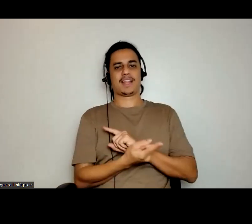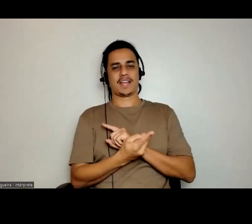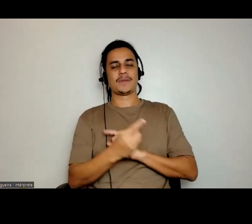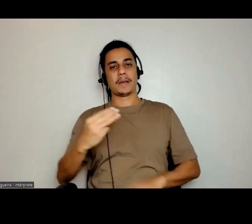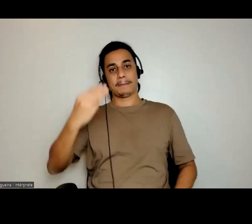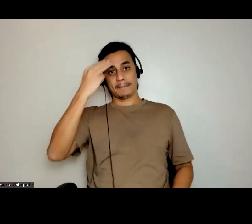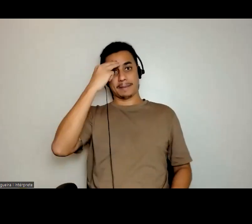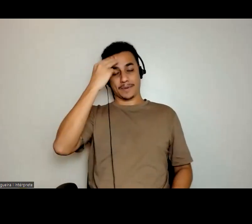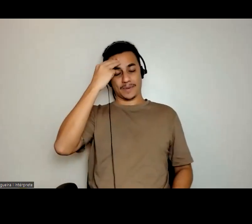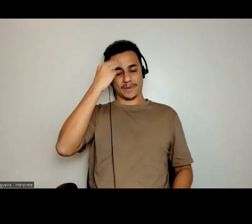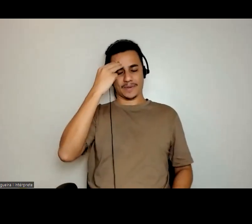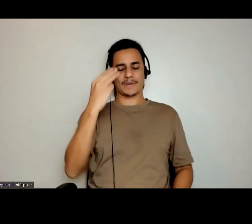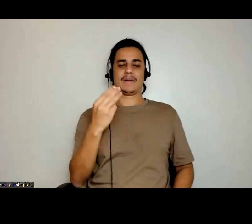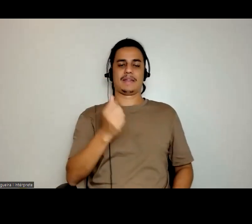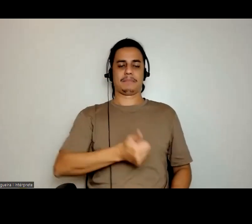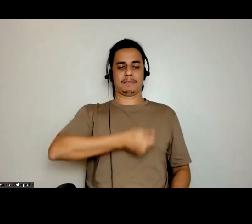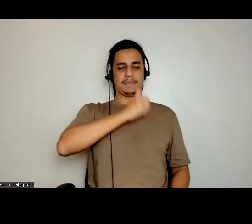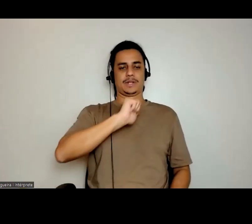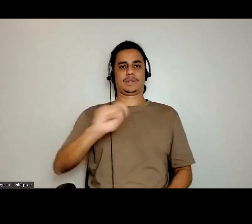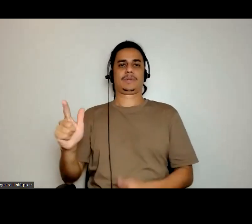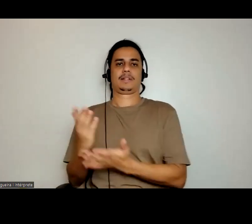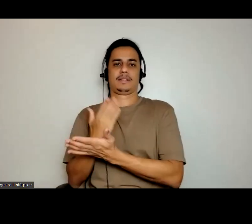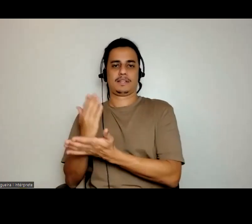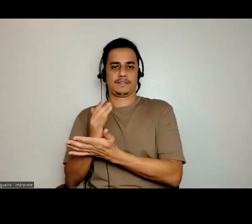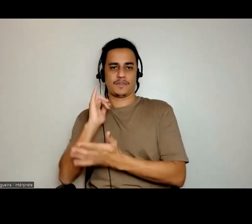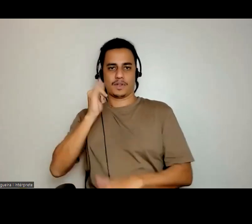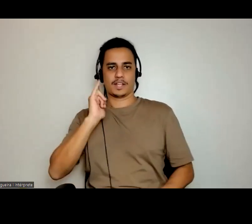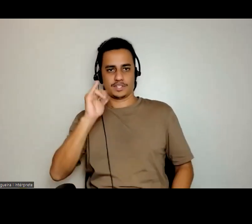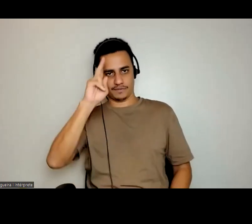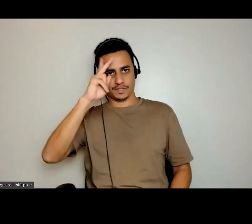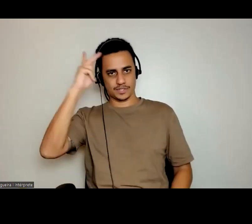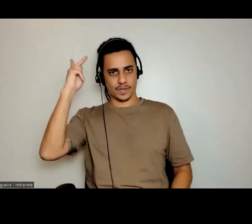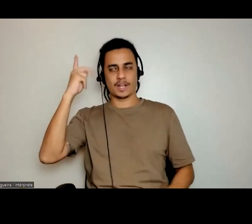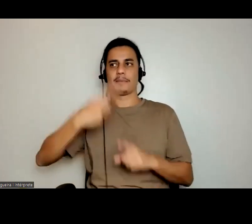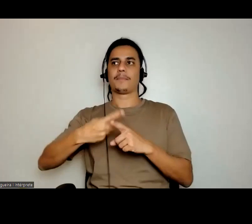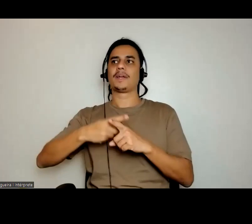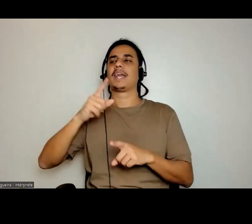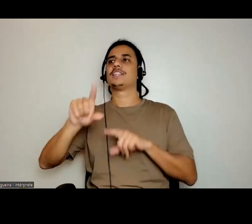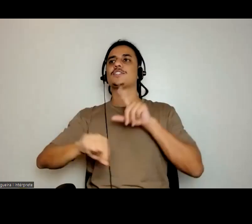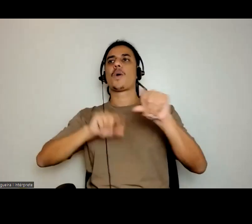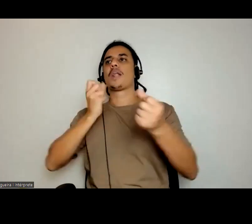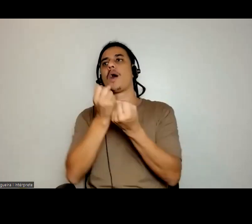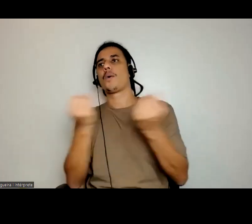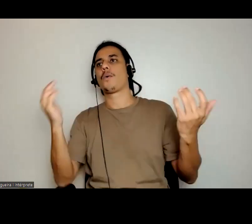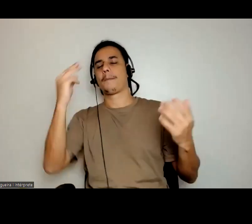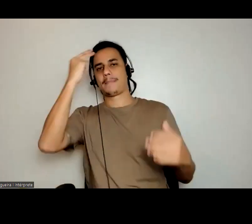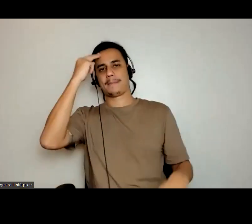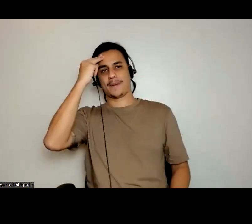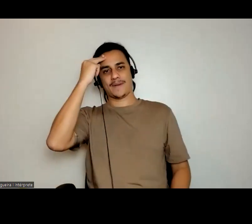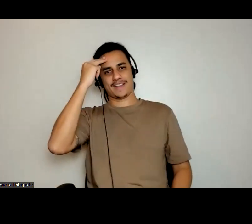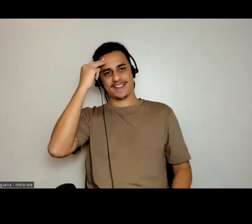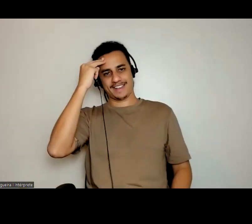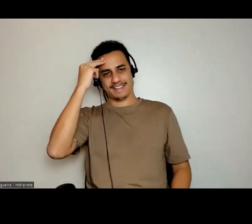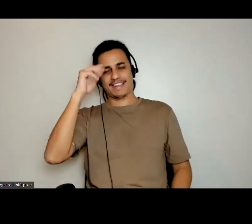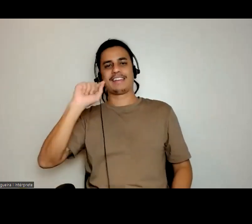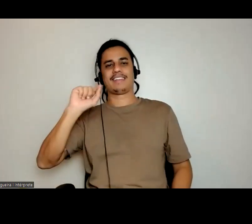à narrativa histórica, a narrativa histórica sempre é excludente, porque ela escolhe algumas das memórias. Aquela que o